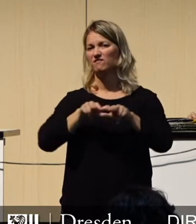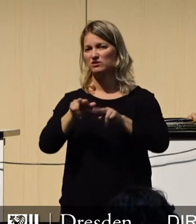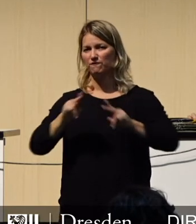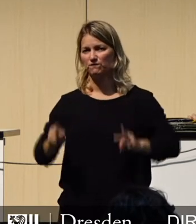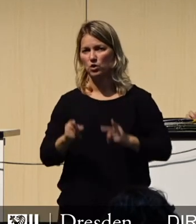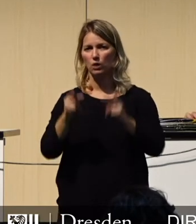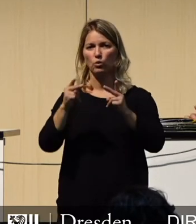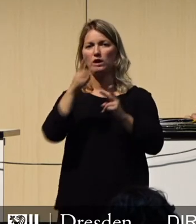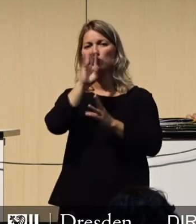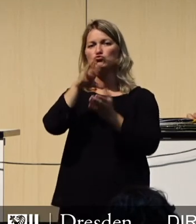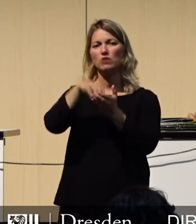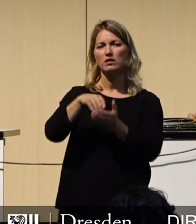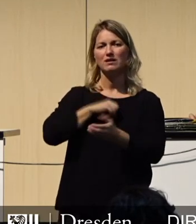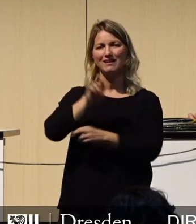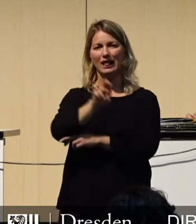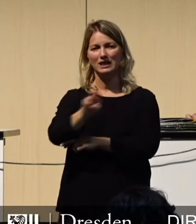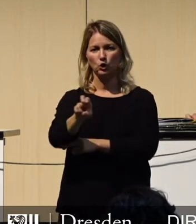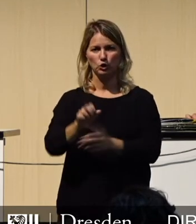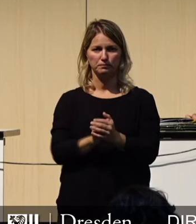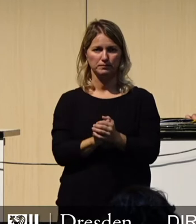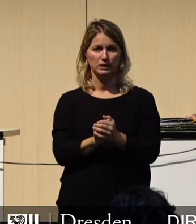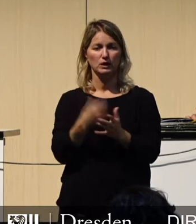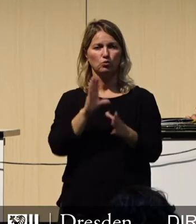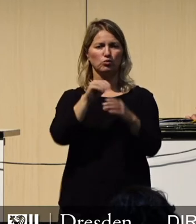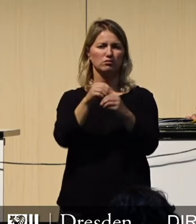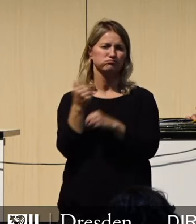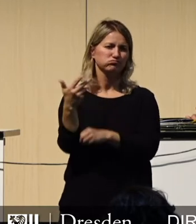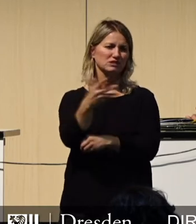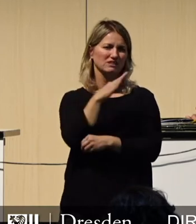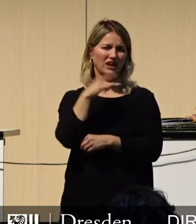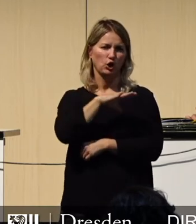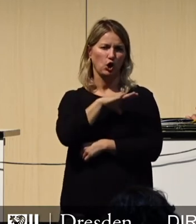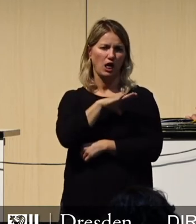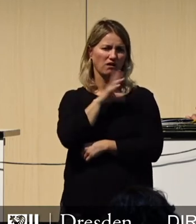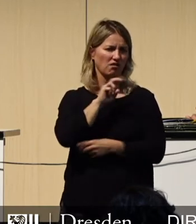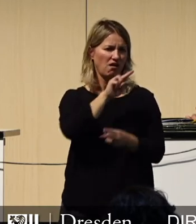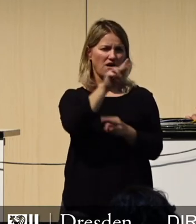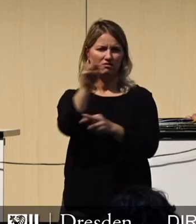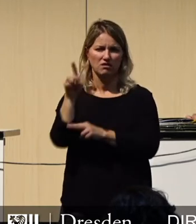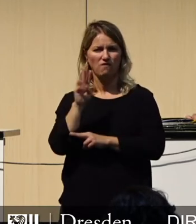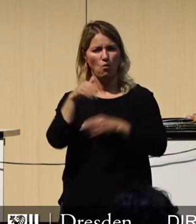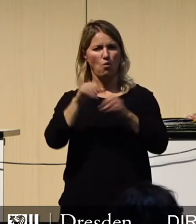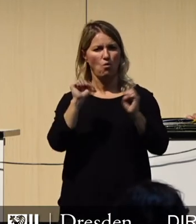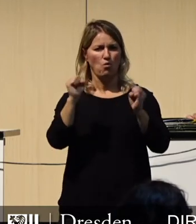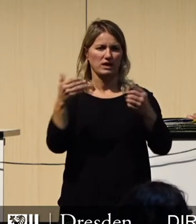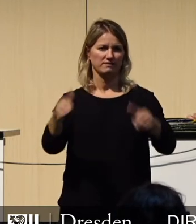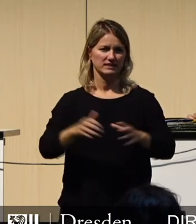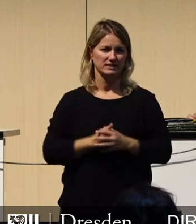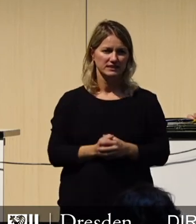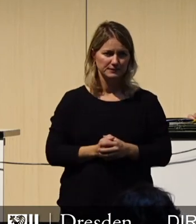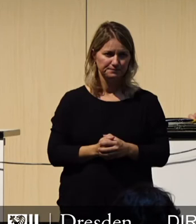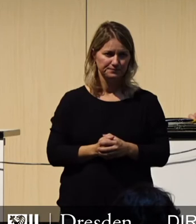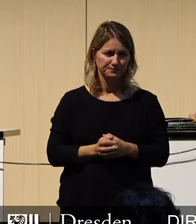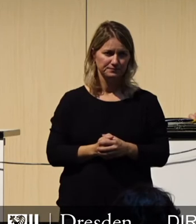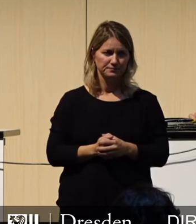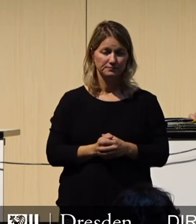städtische Klinikum und die zahlreichen Kolleginnen und Kollegen in allen anderen Bereichen. Und nicht